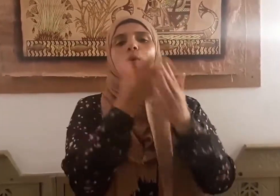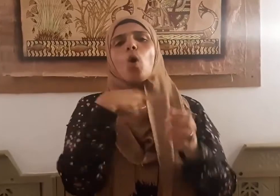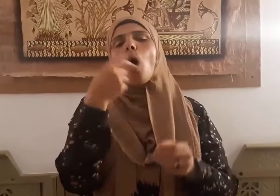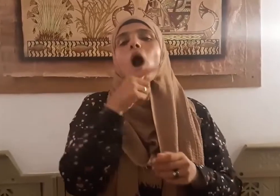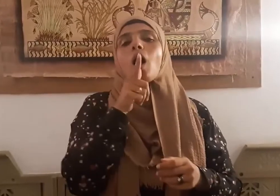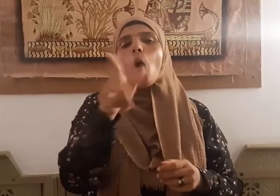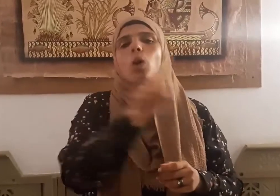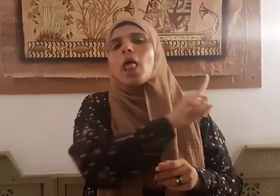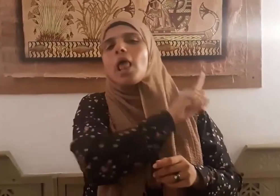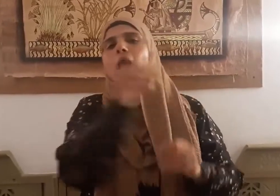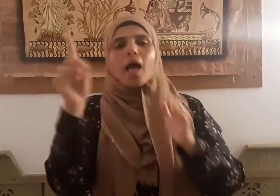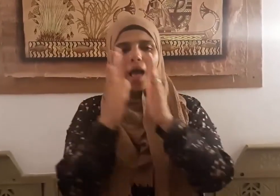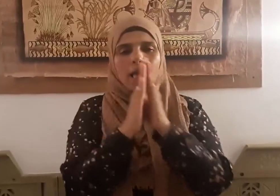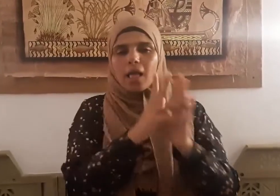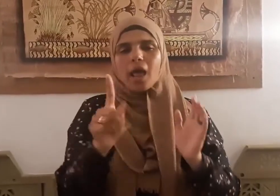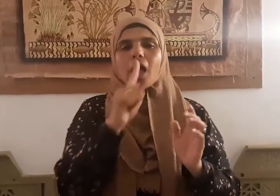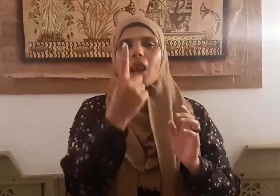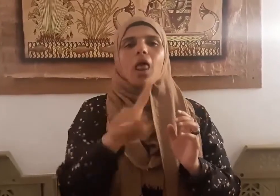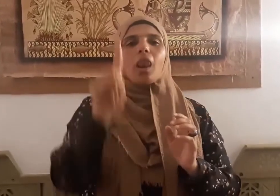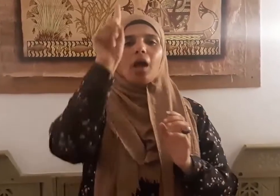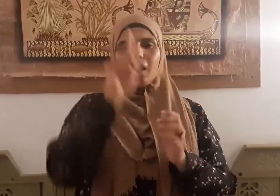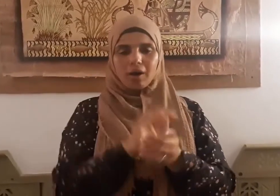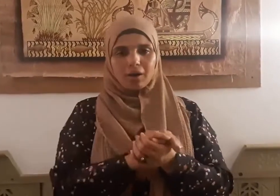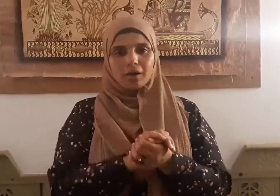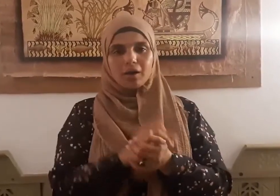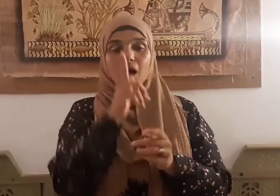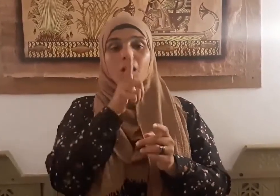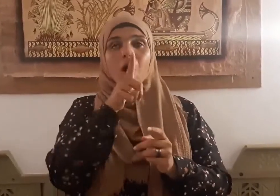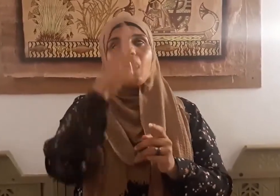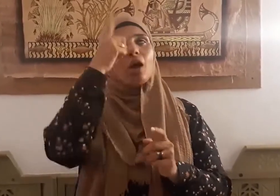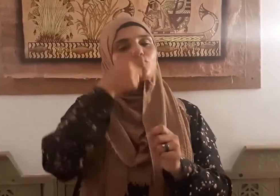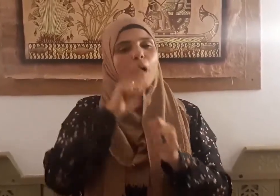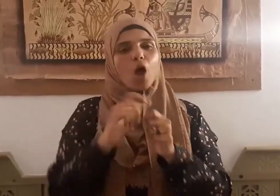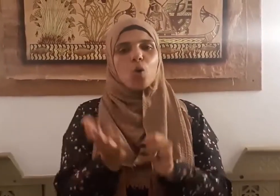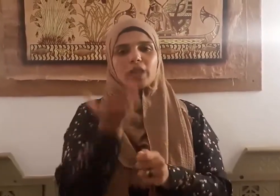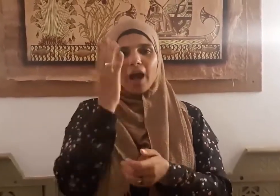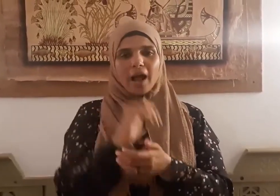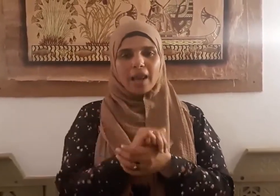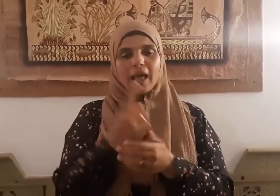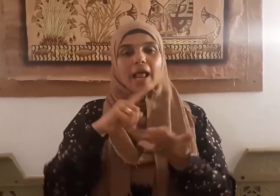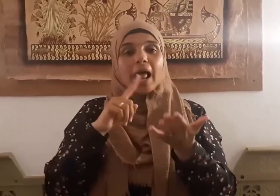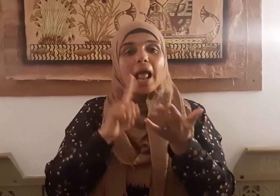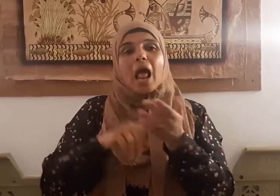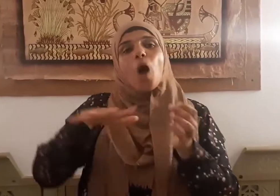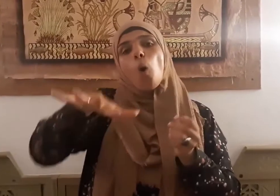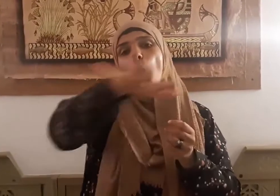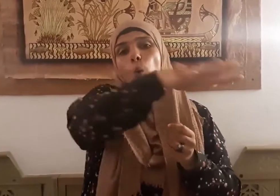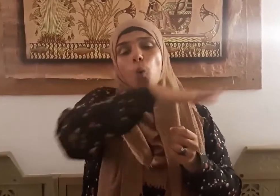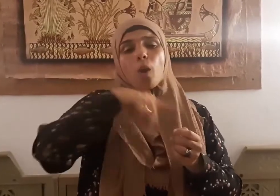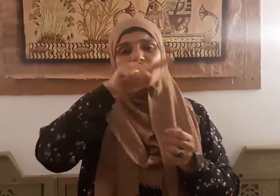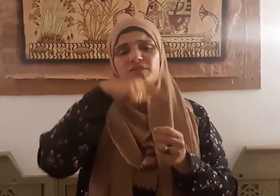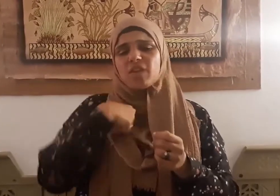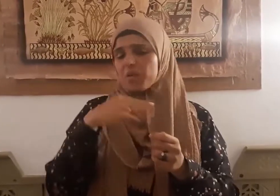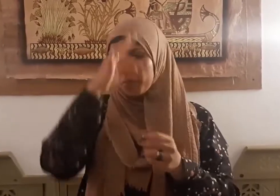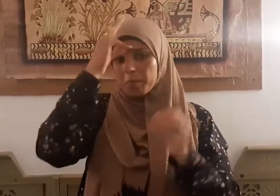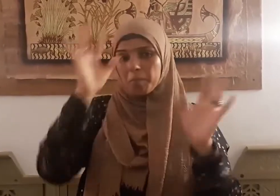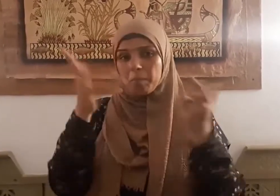إله إلا الله قال تعالى إنهم كانوا إذا قيل لهم